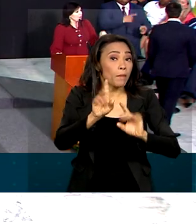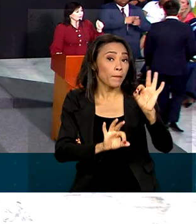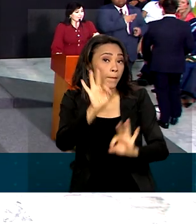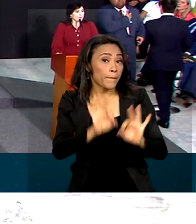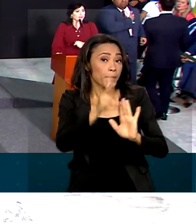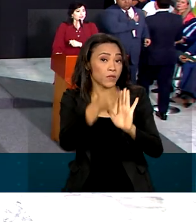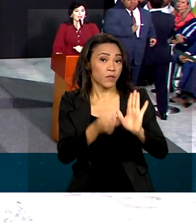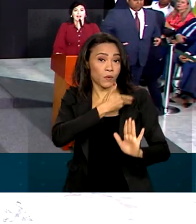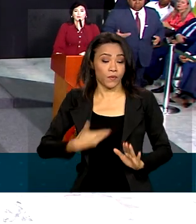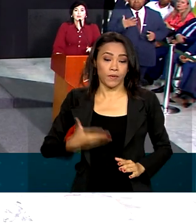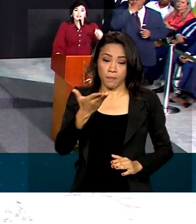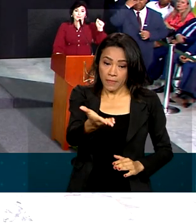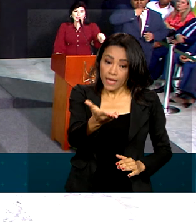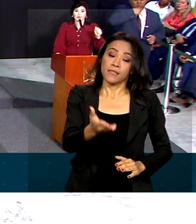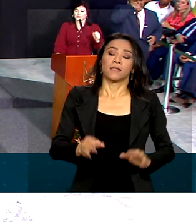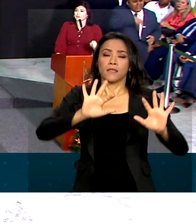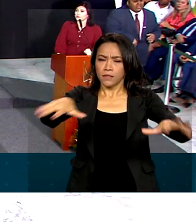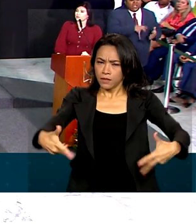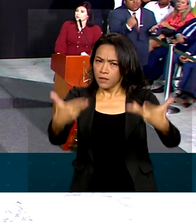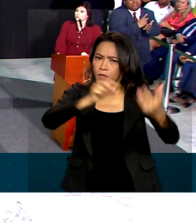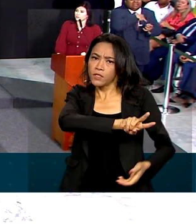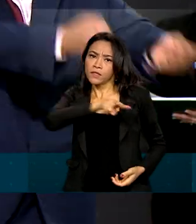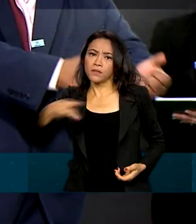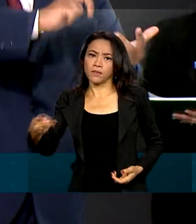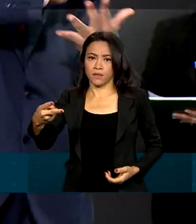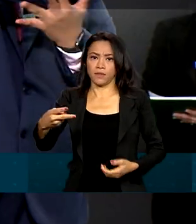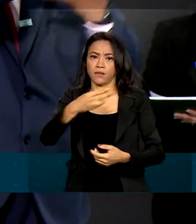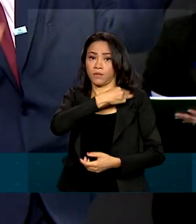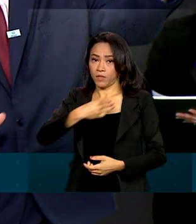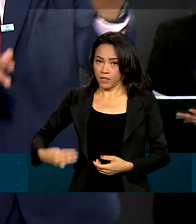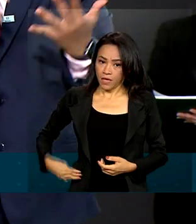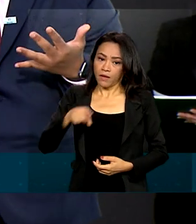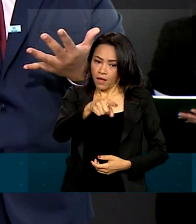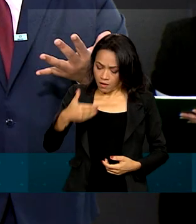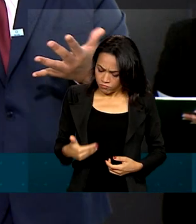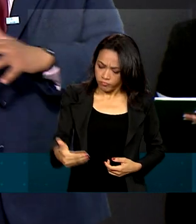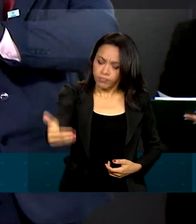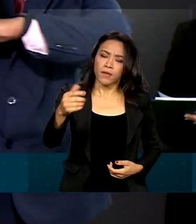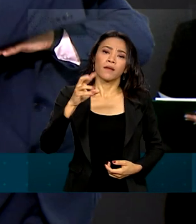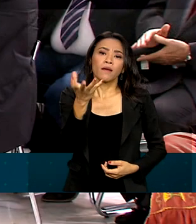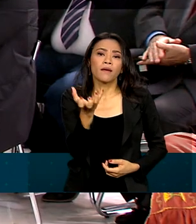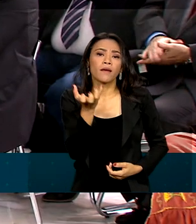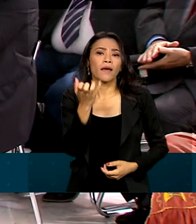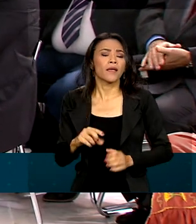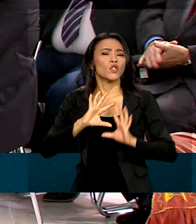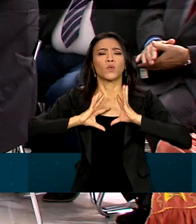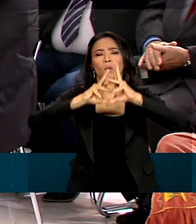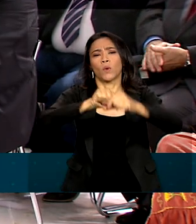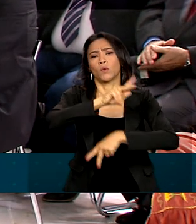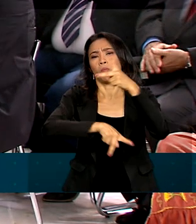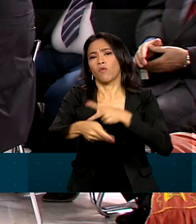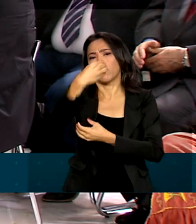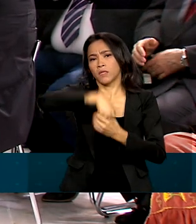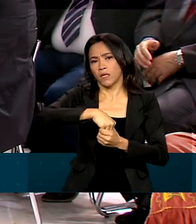Durante a cerimônia de transmissão de cargo, Simone destacou que a frente do Ministério quer colocar todos os brasileiros